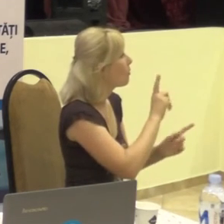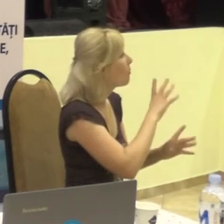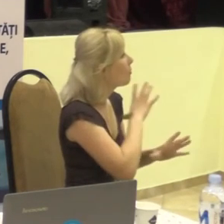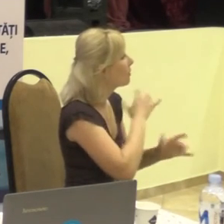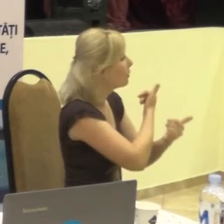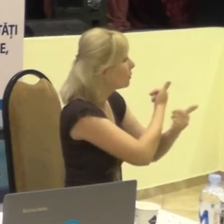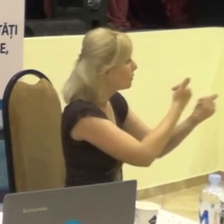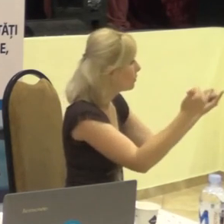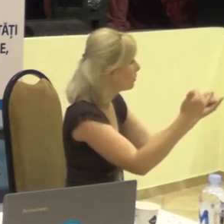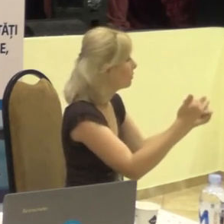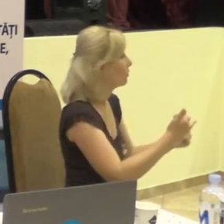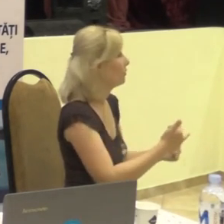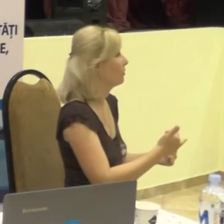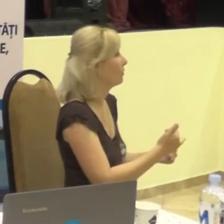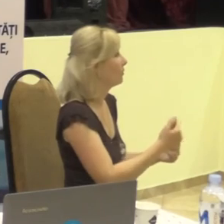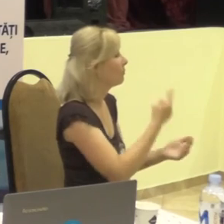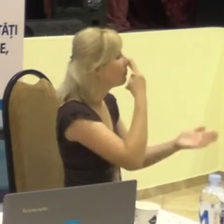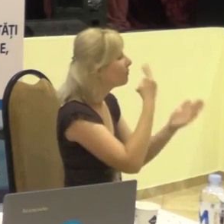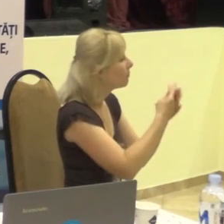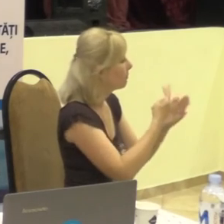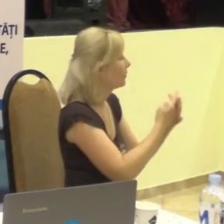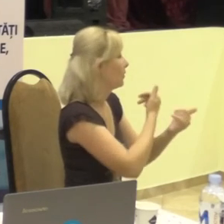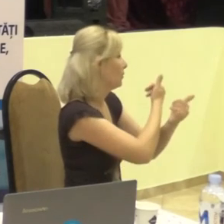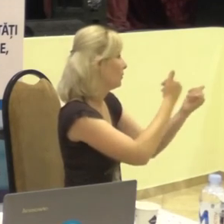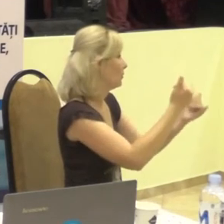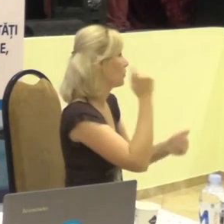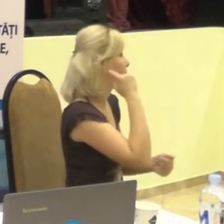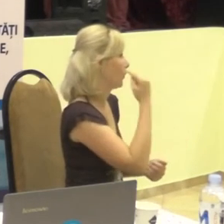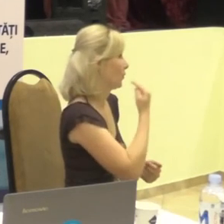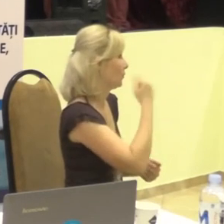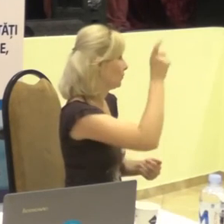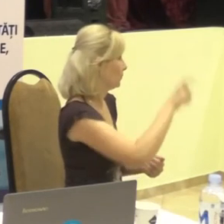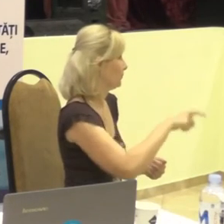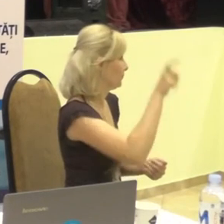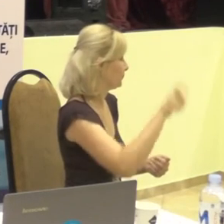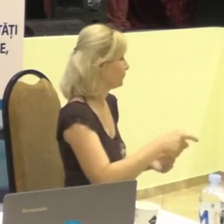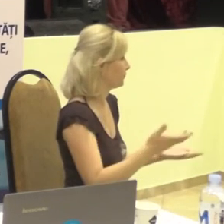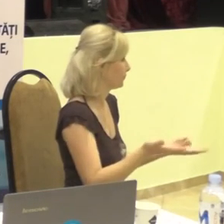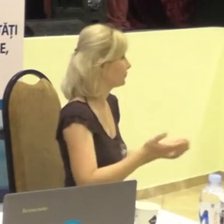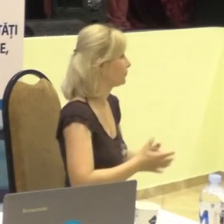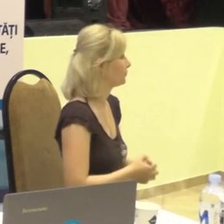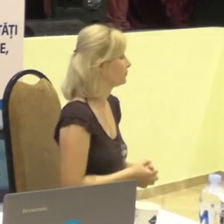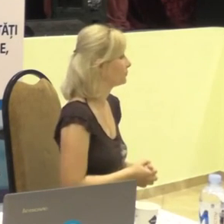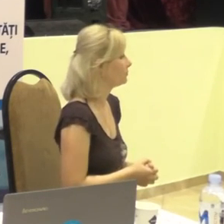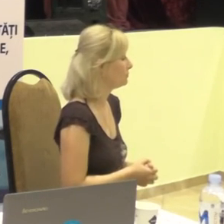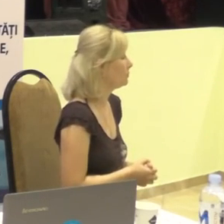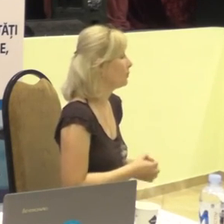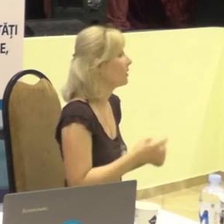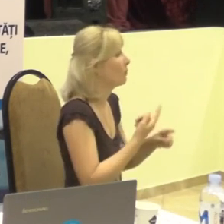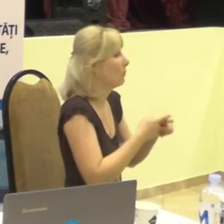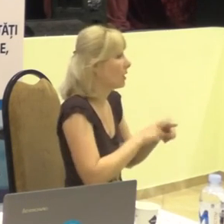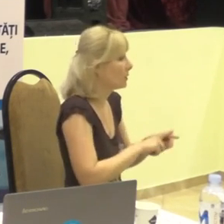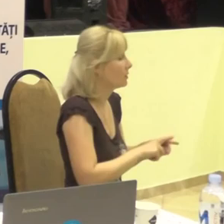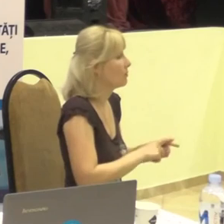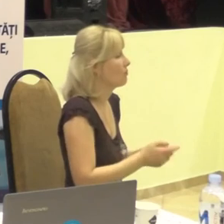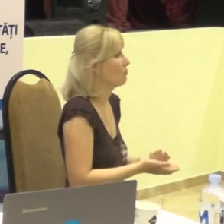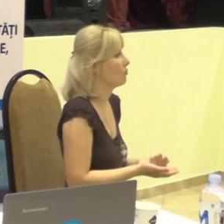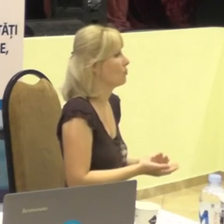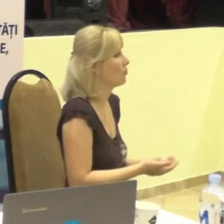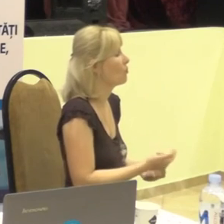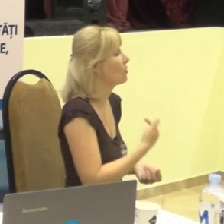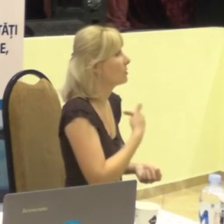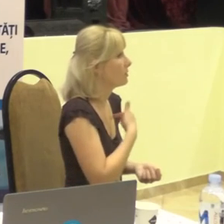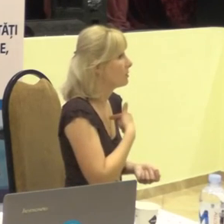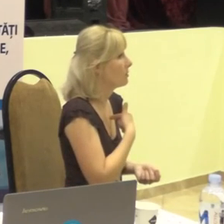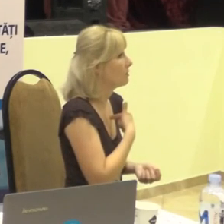expus și înaintat persoanelor cu dizabilități de auz. De ce și cu